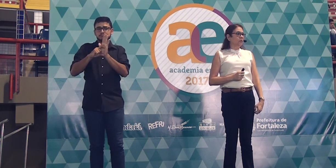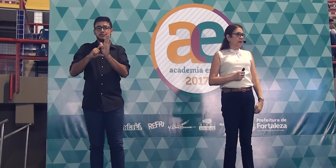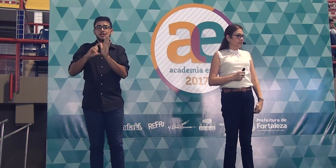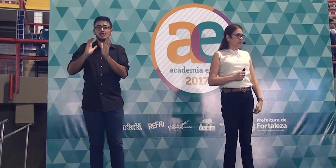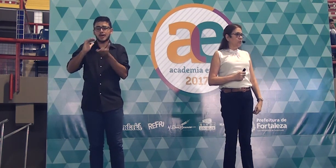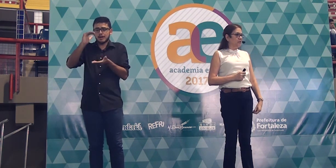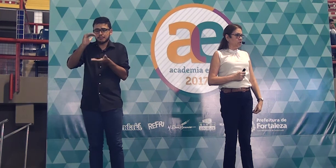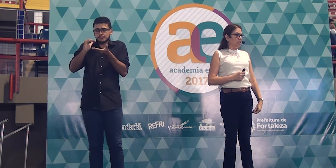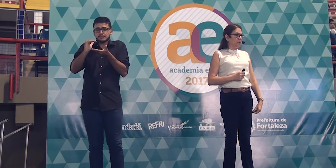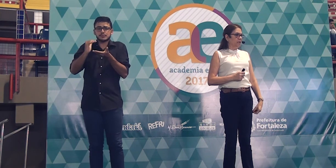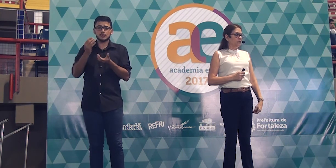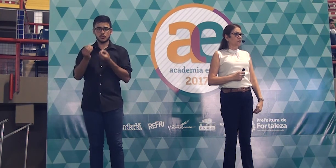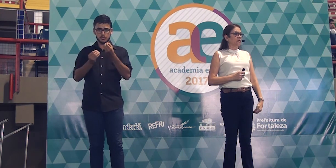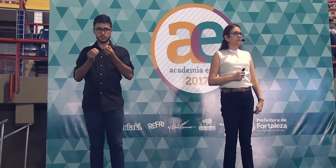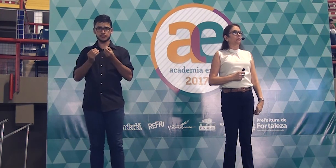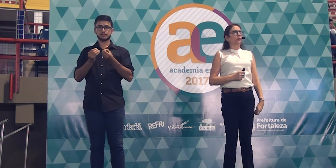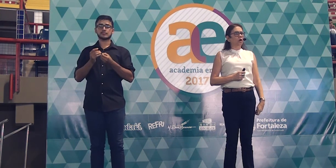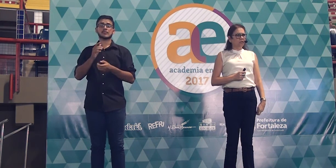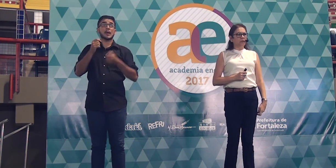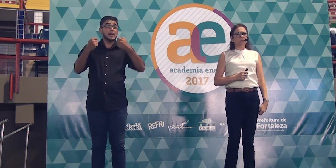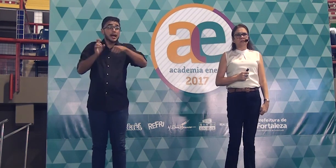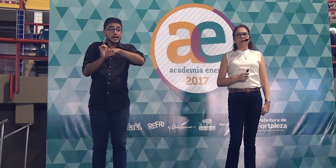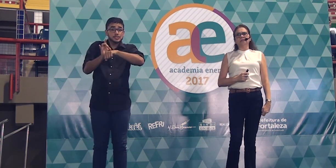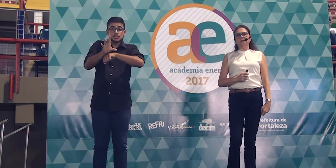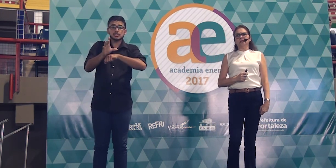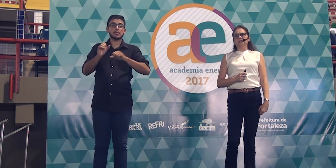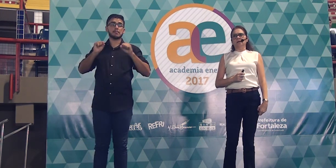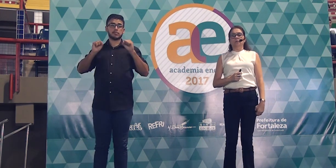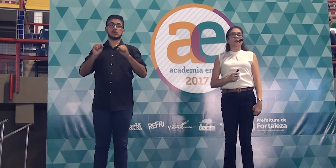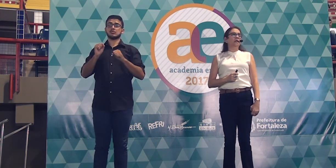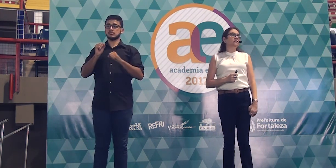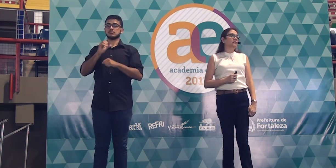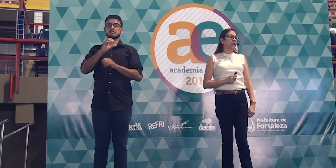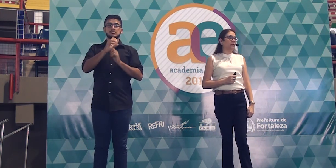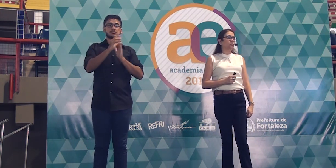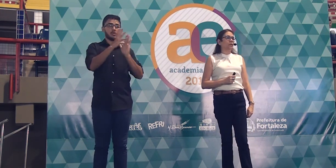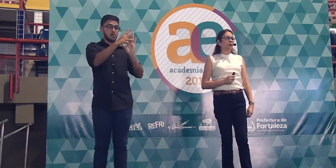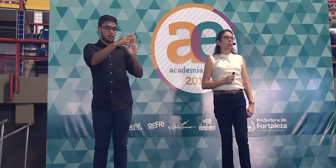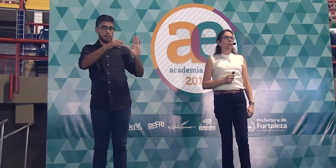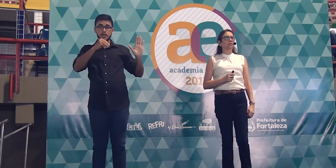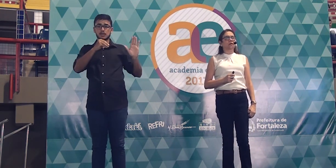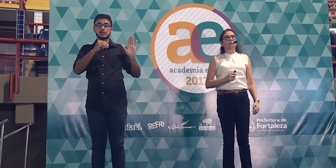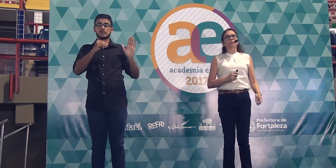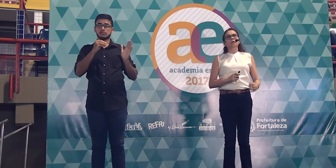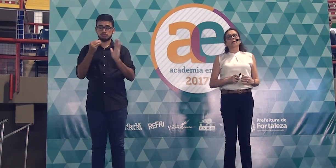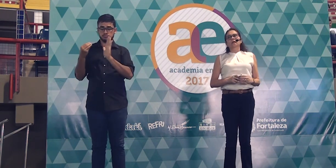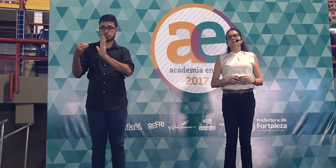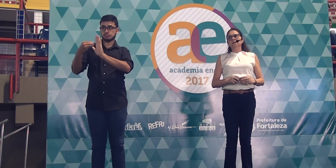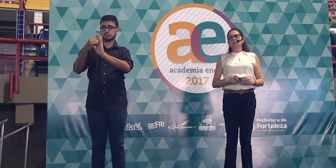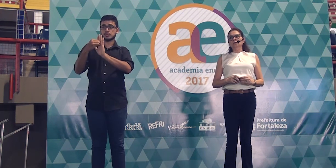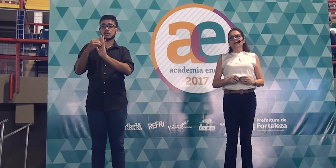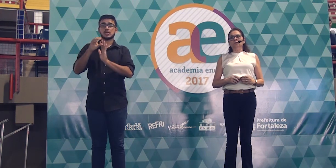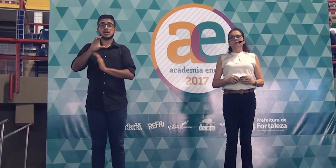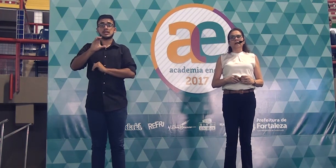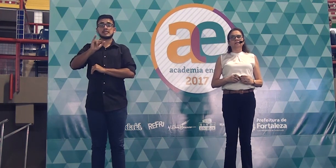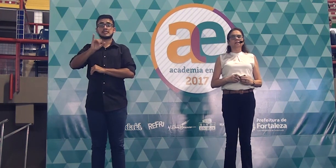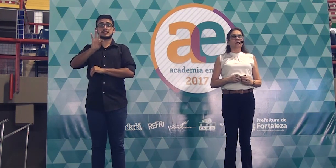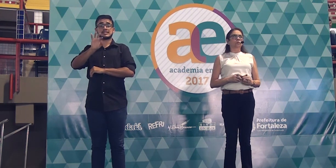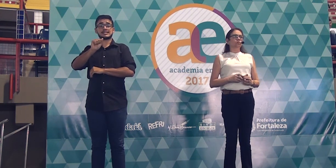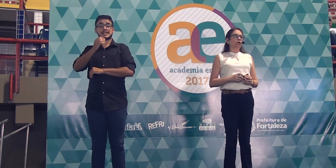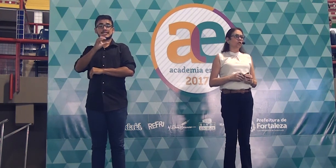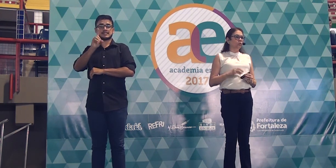Então essa é uma dica. Vocês podem usar citação, exceto na conclusão. Segunda